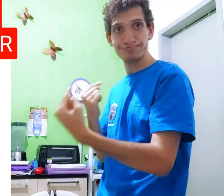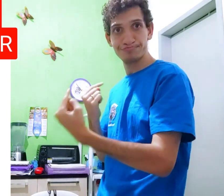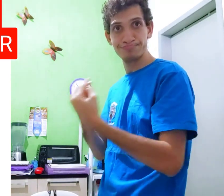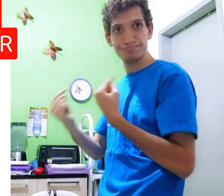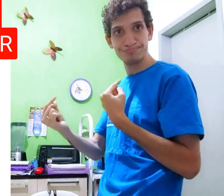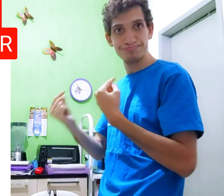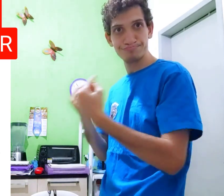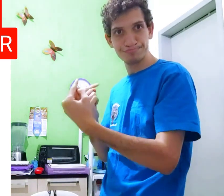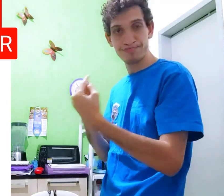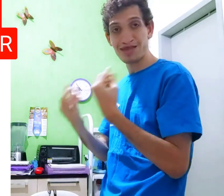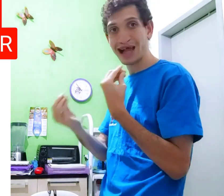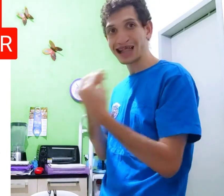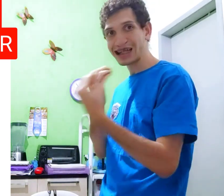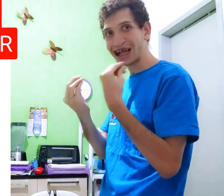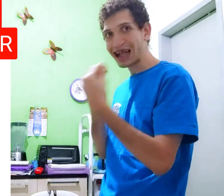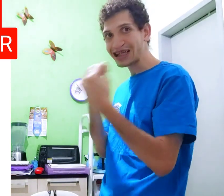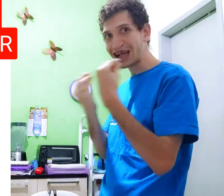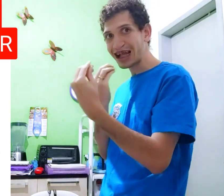Movimento, assim, ó.